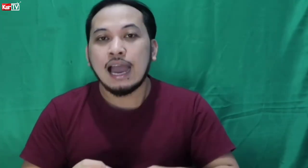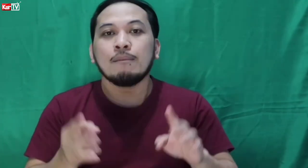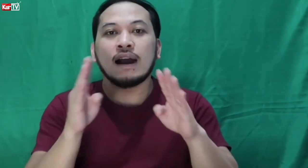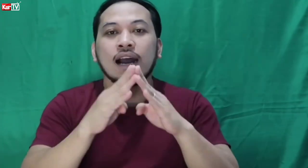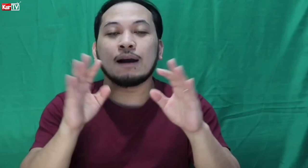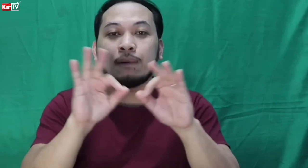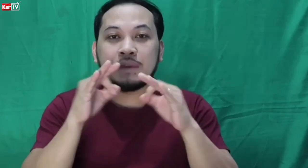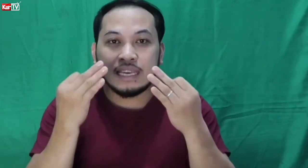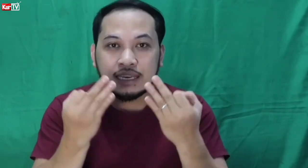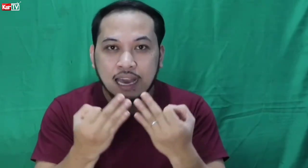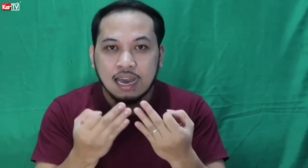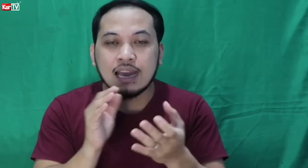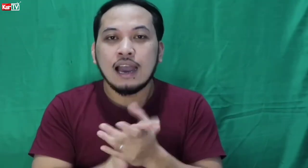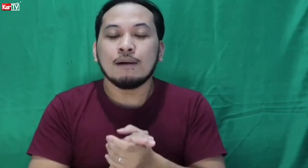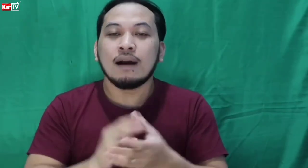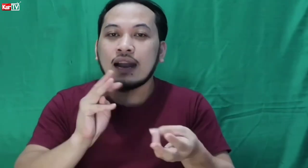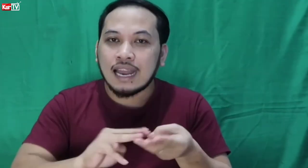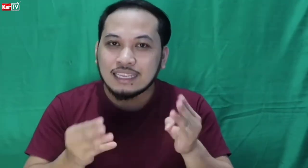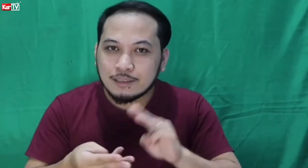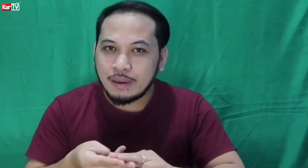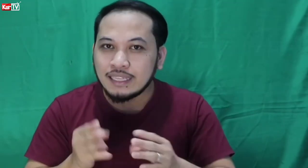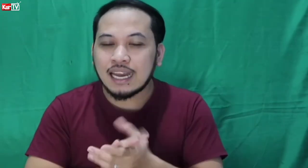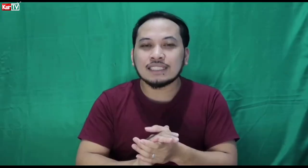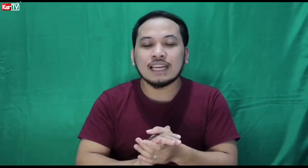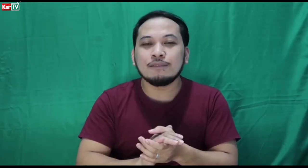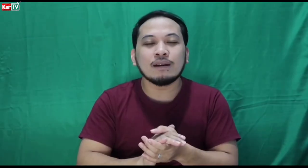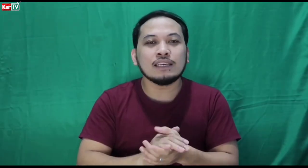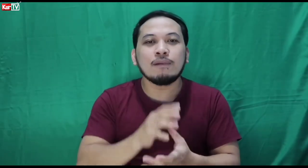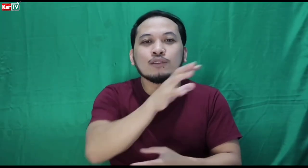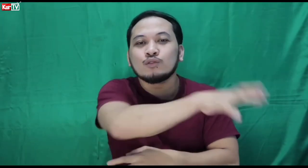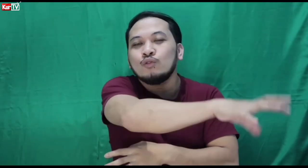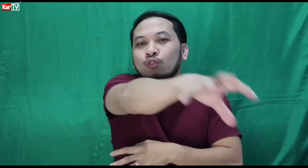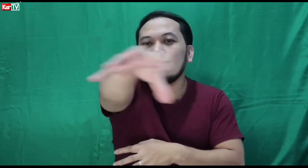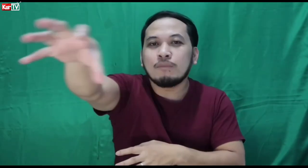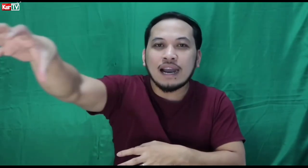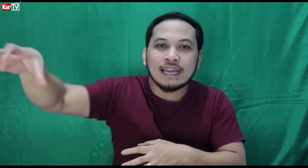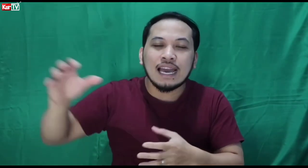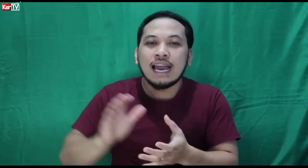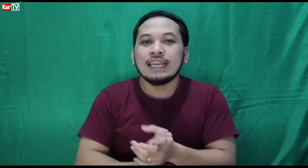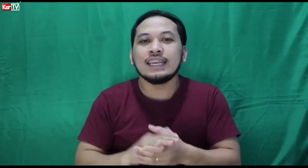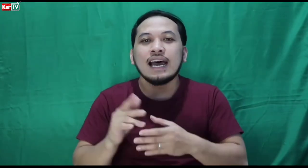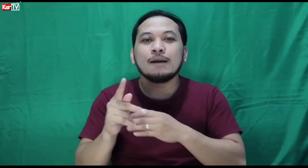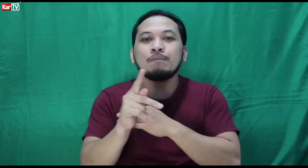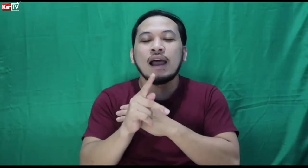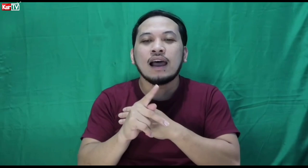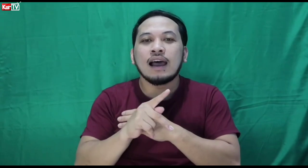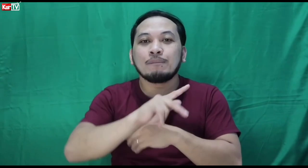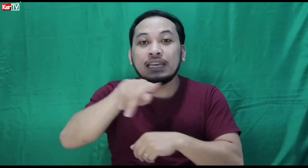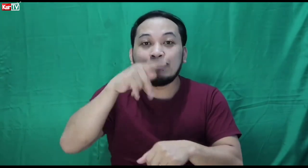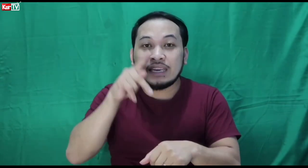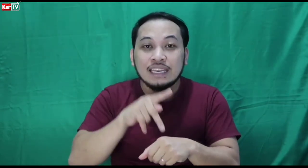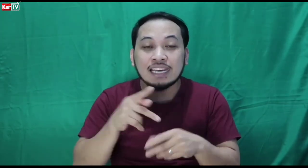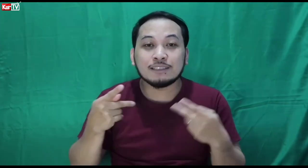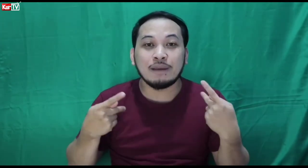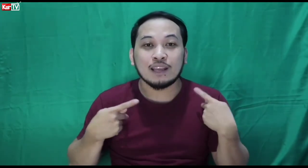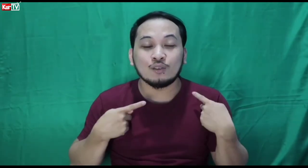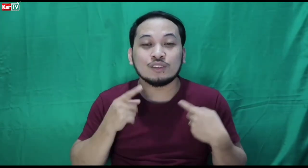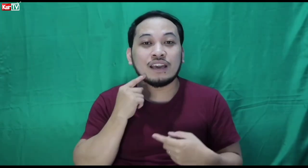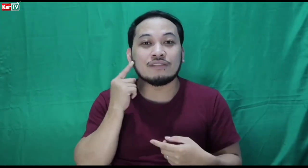mga kapamilya, mga classmates at sa iba't ibang sulok man ng Pilipinas, merong deaf,